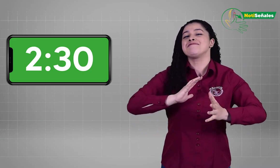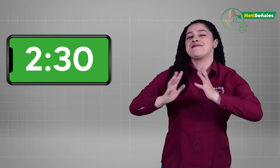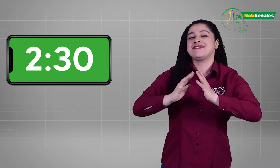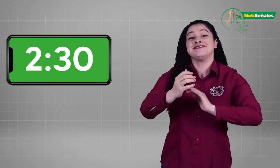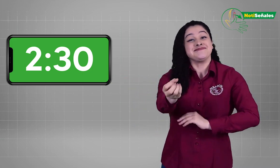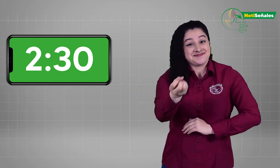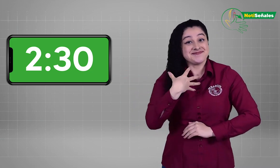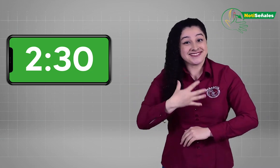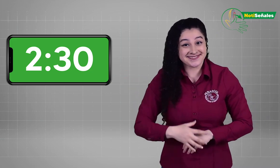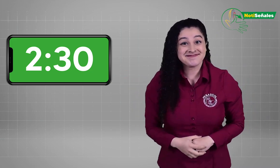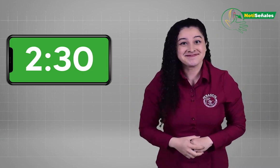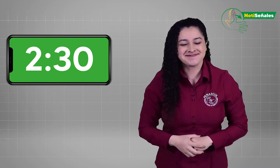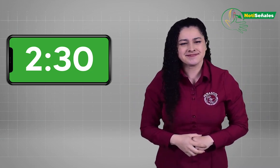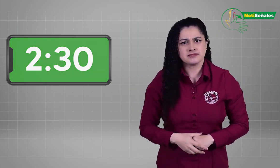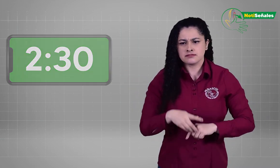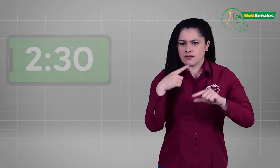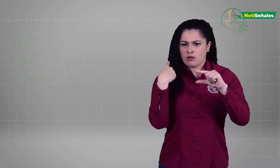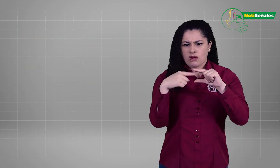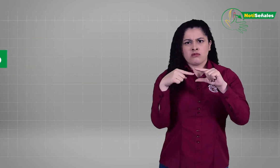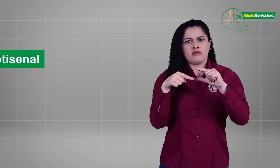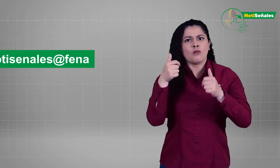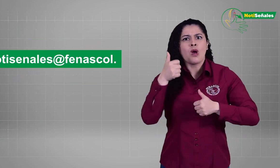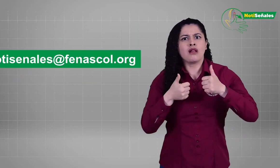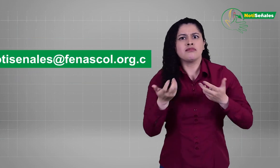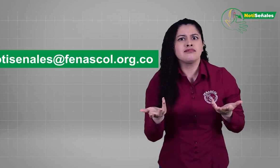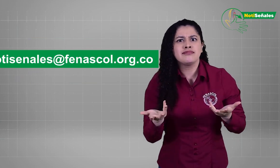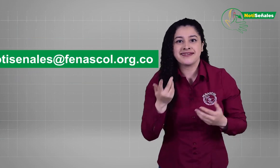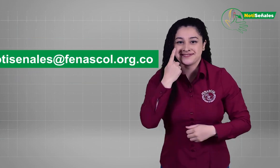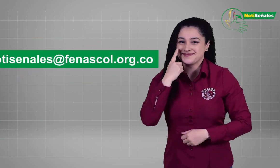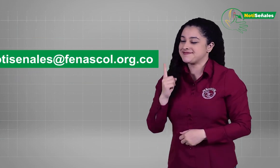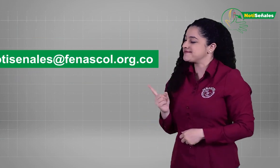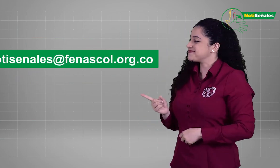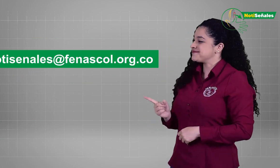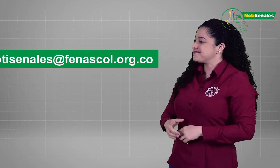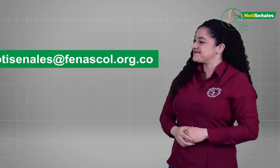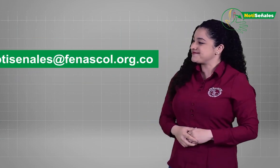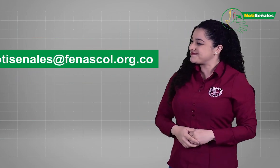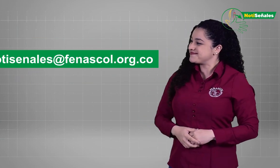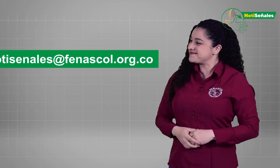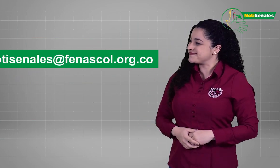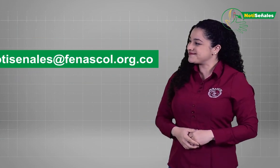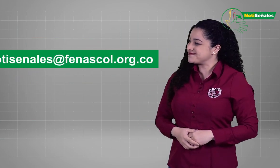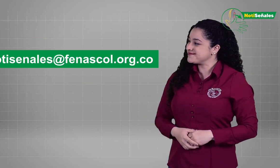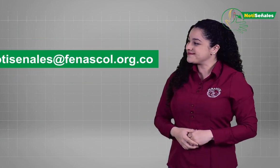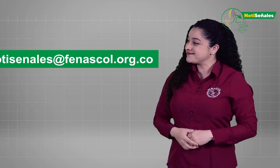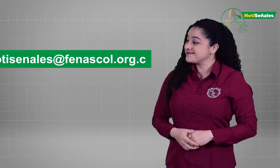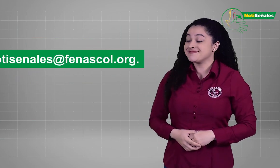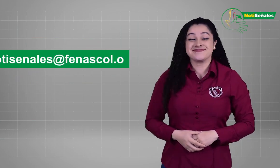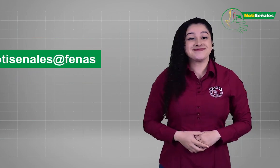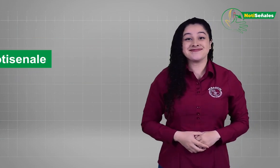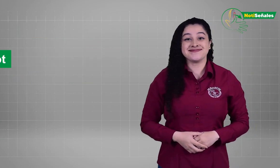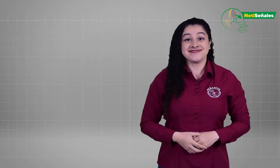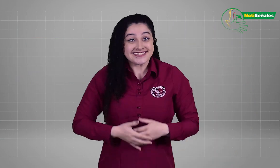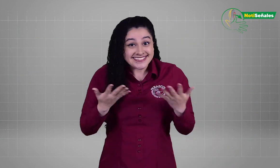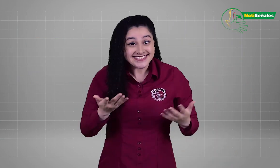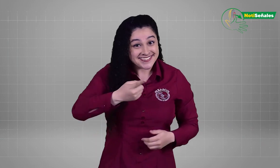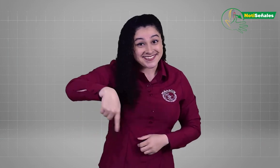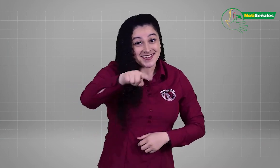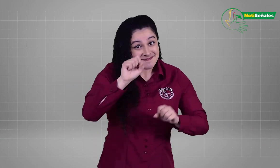Y nos envías tu video al siguiente correo. Noticeñales. Fenascol.org.com Envíanos tu video.